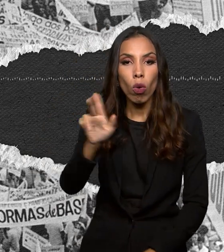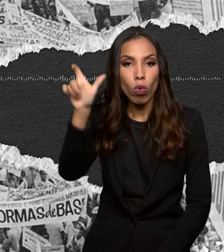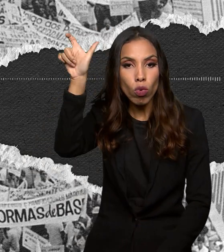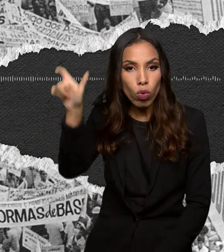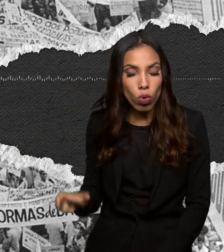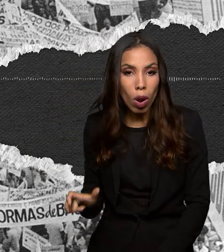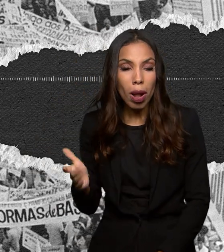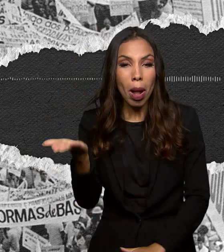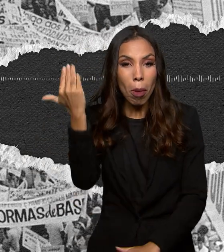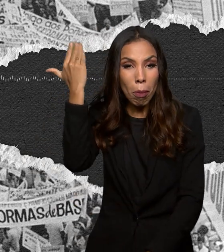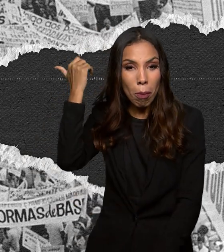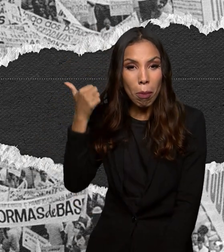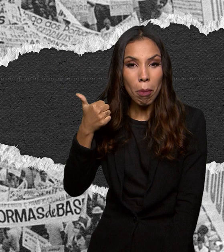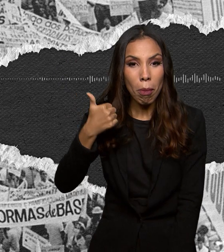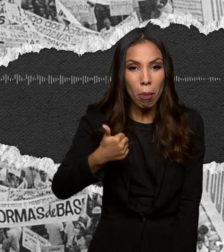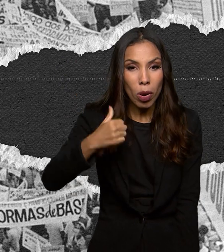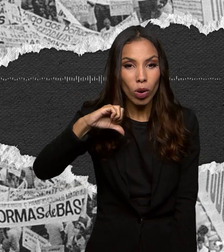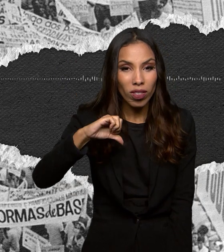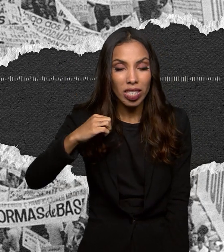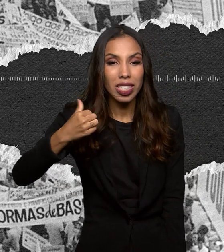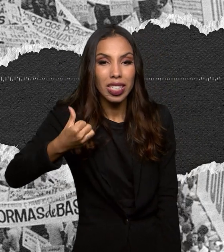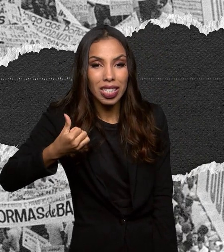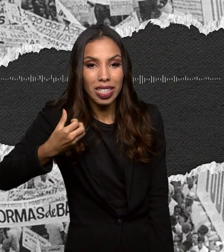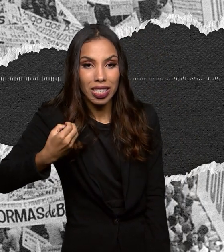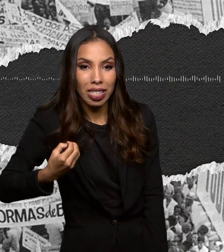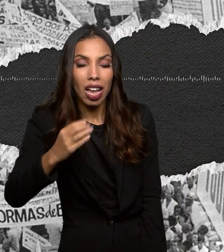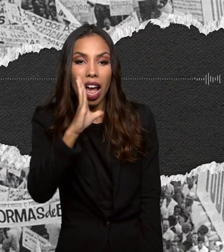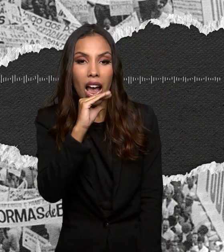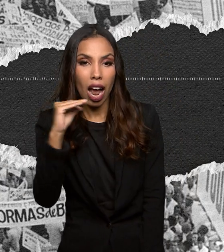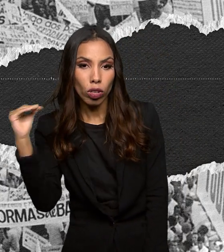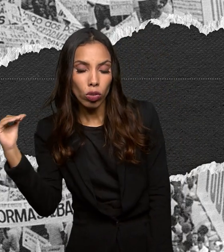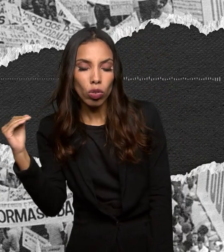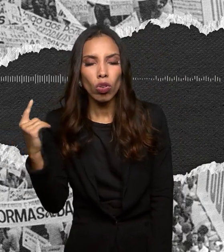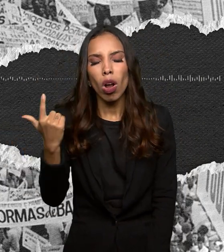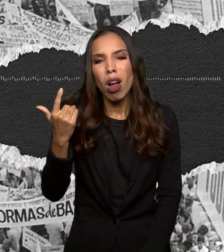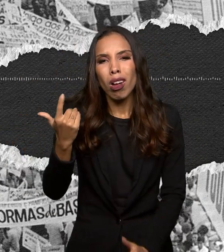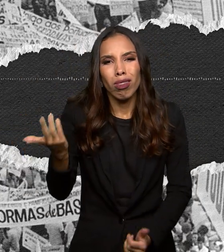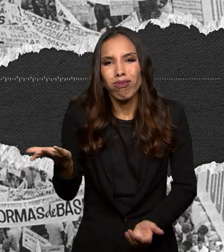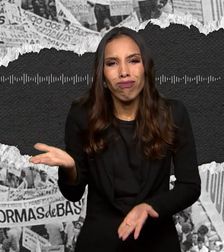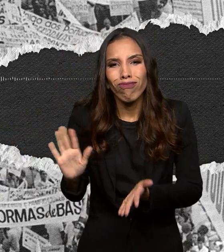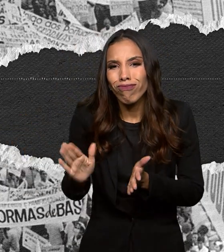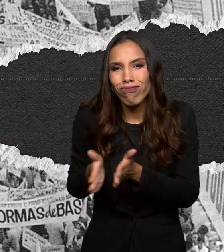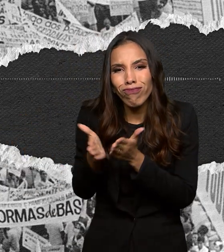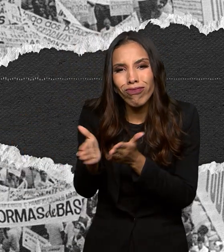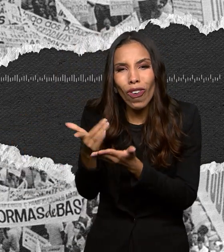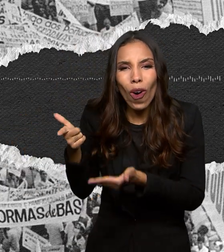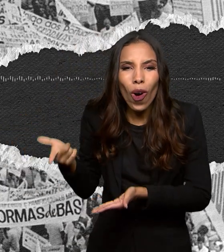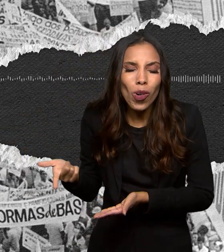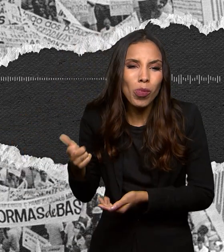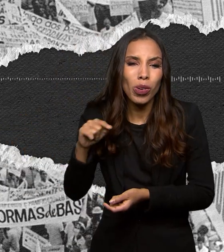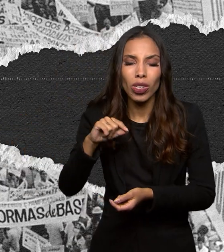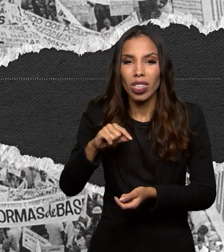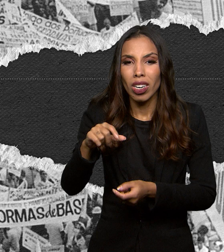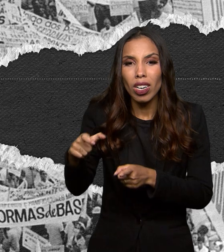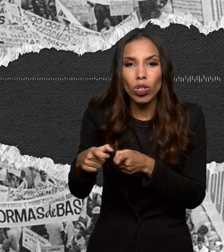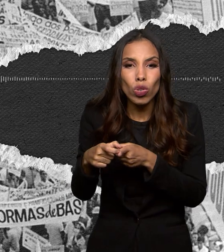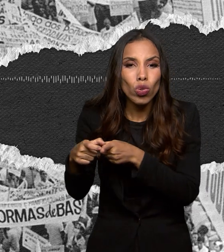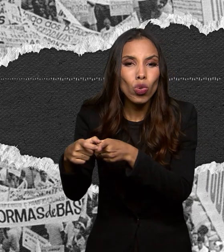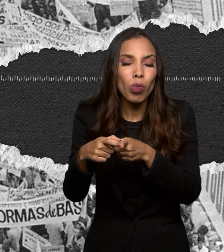1960 era uma adolescente de classe média baixa de Santa Luzia do Lobato subúrbio de Salvador. Distribuir